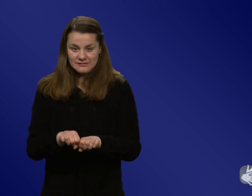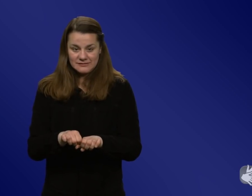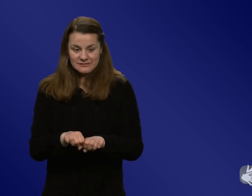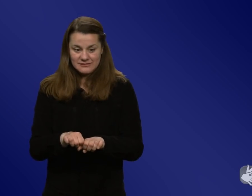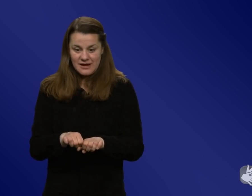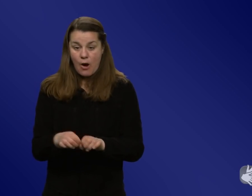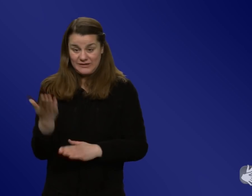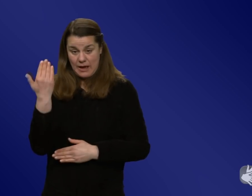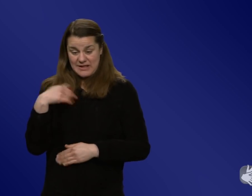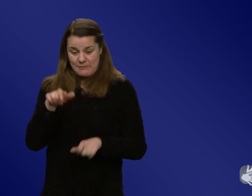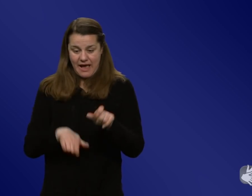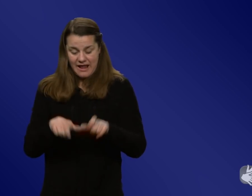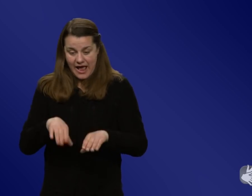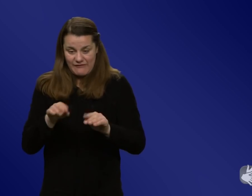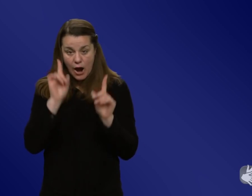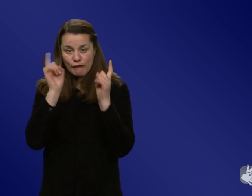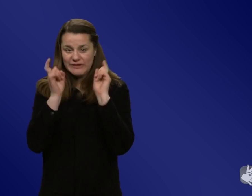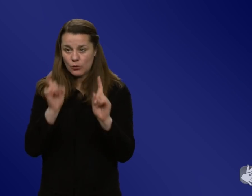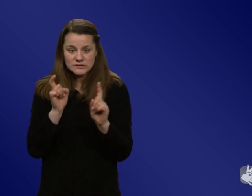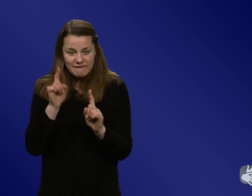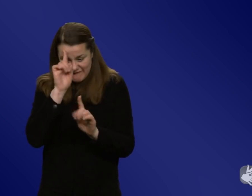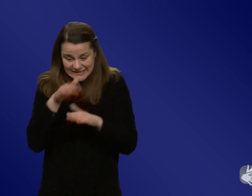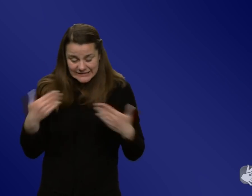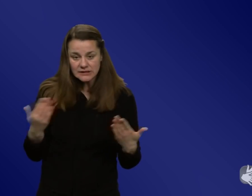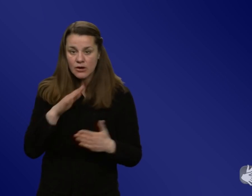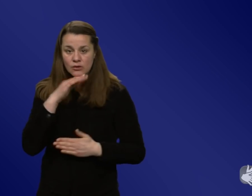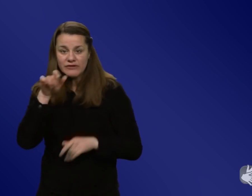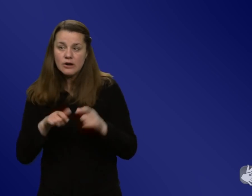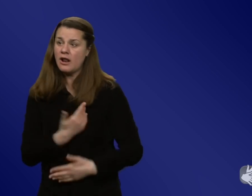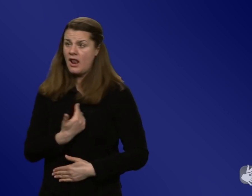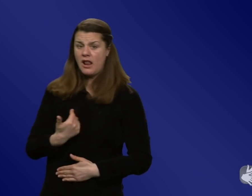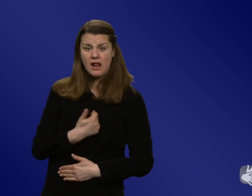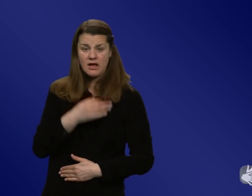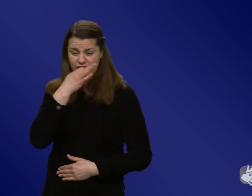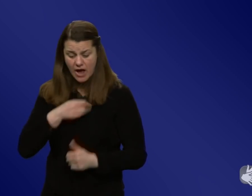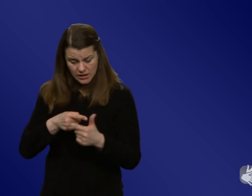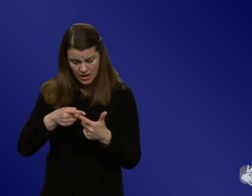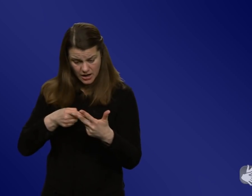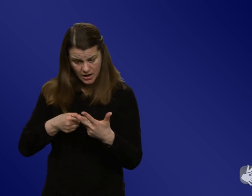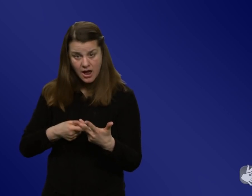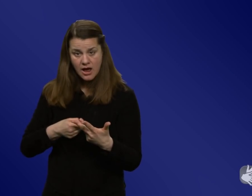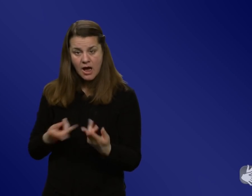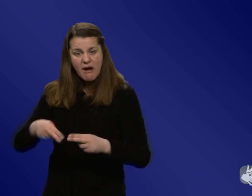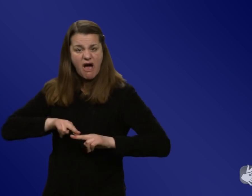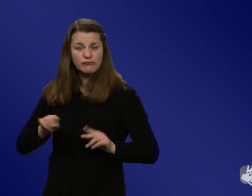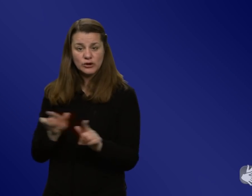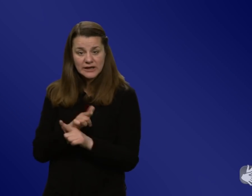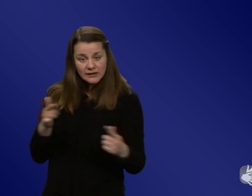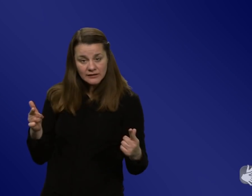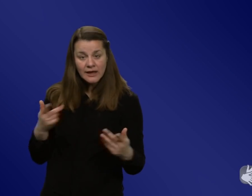am Anfang, sehr viele Fragen haben, die sie beantwortet haben möchten. Und oft hilft es schon zu sagen, über diese